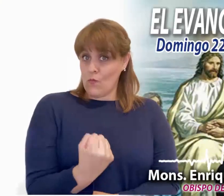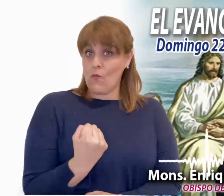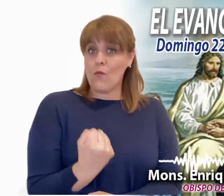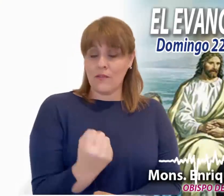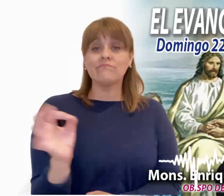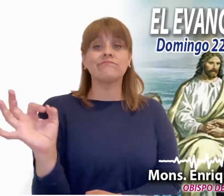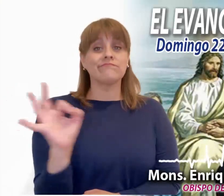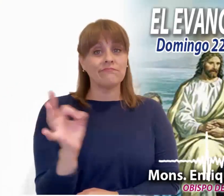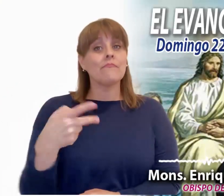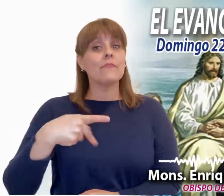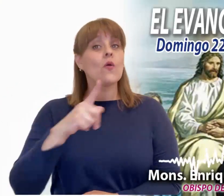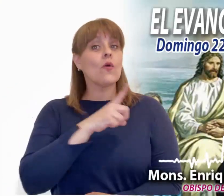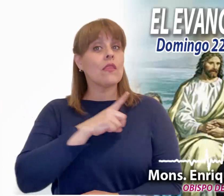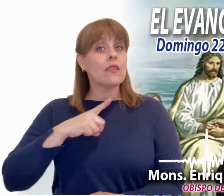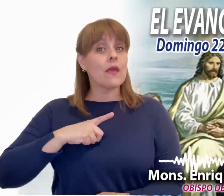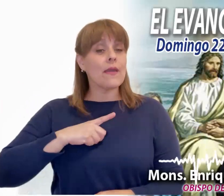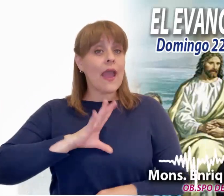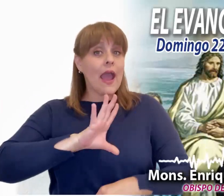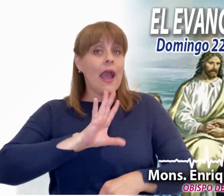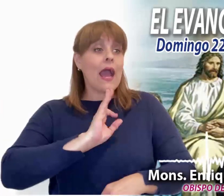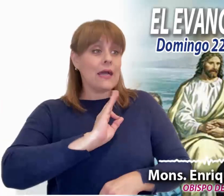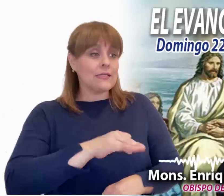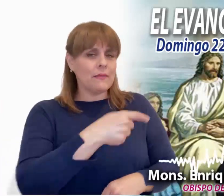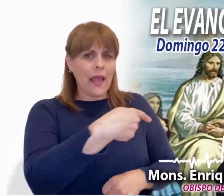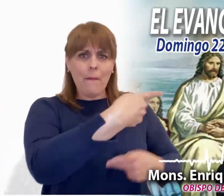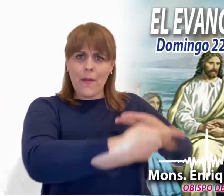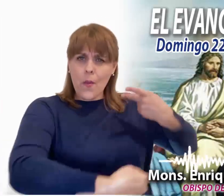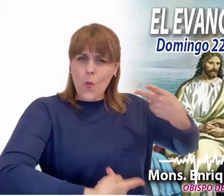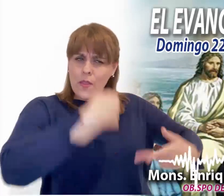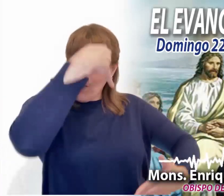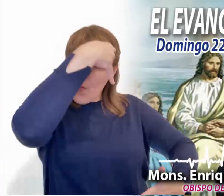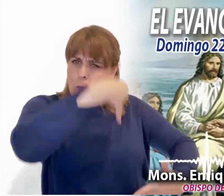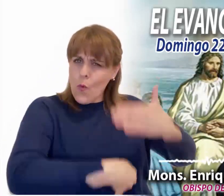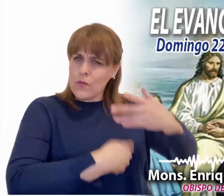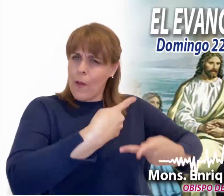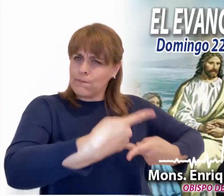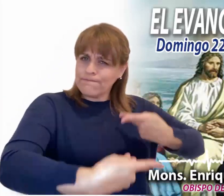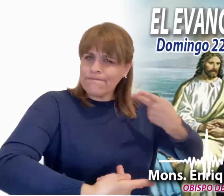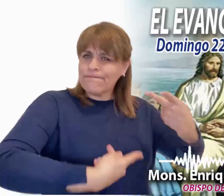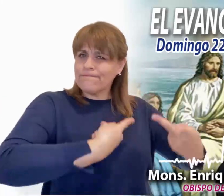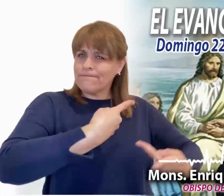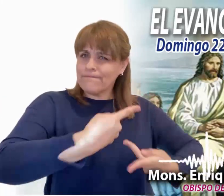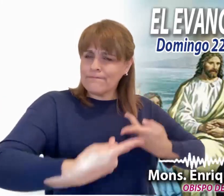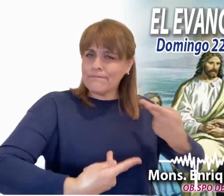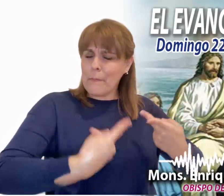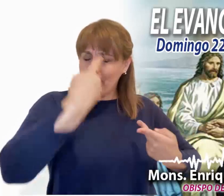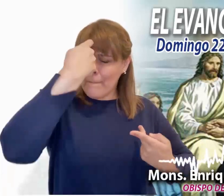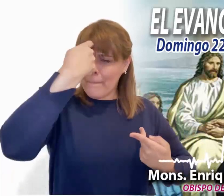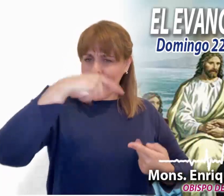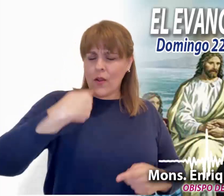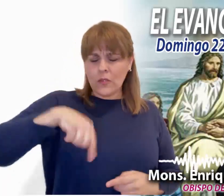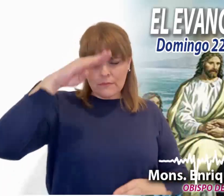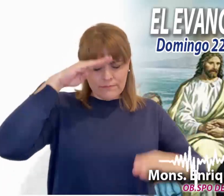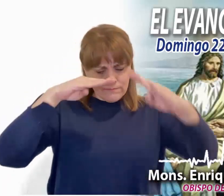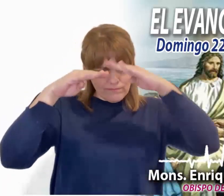propuesta, pero debemos dejar que nos cuestione en lo más profundo de nosotros, que